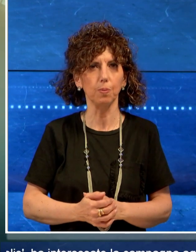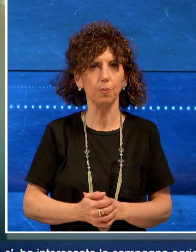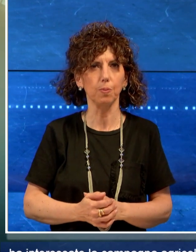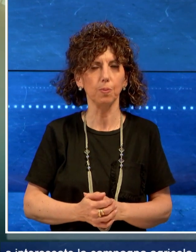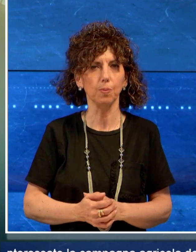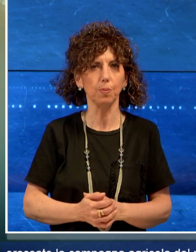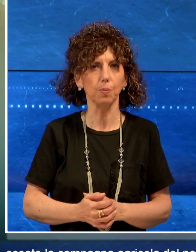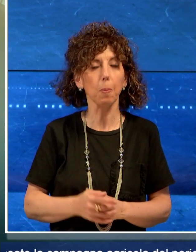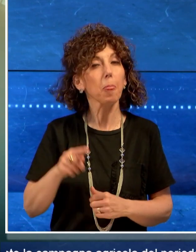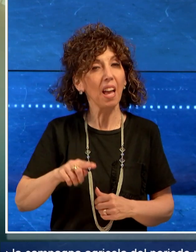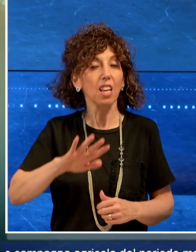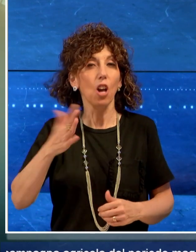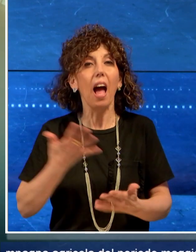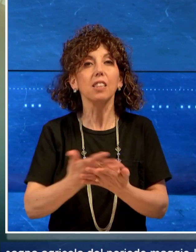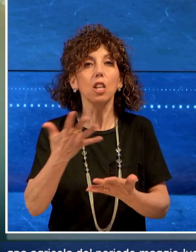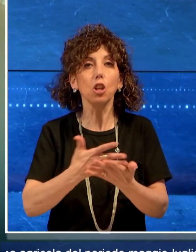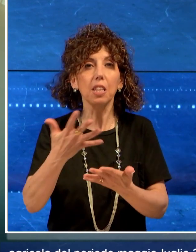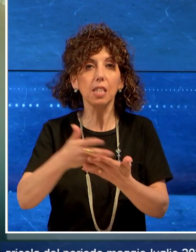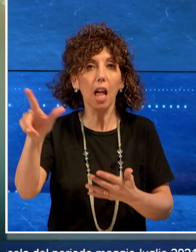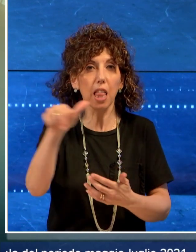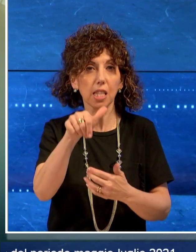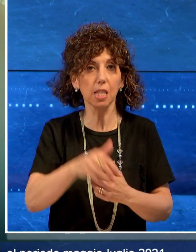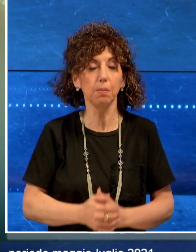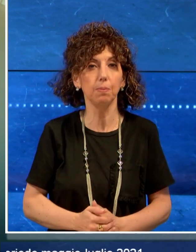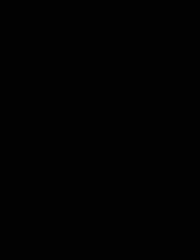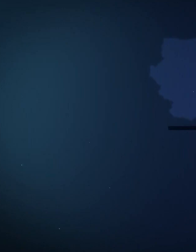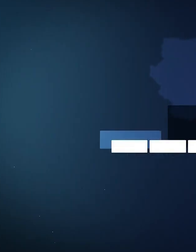E adesso le altre notizie del TGLIS.